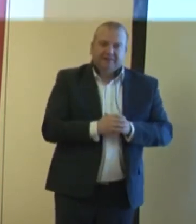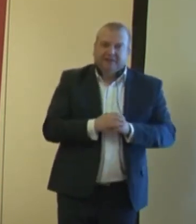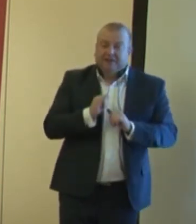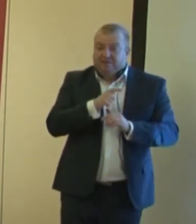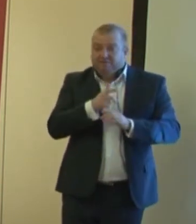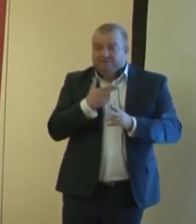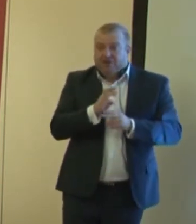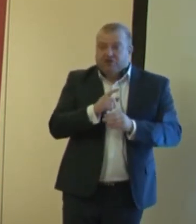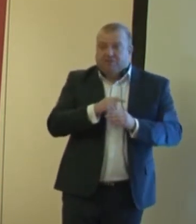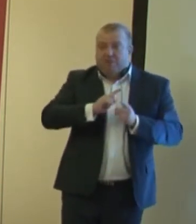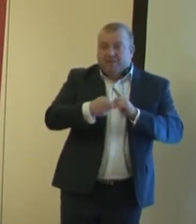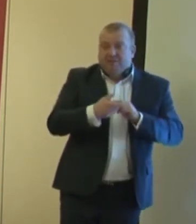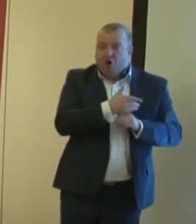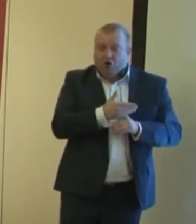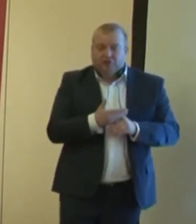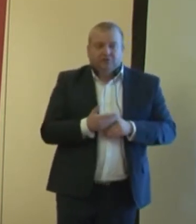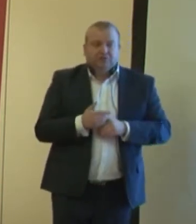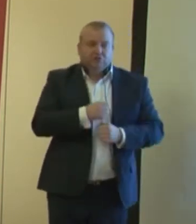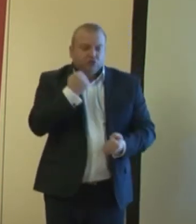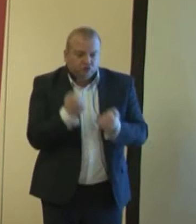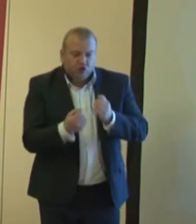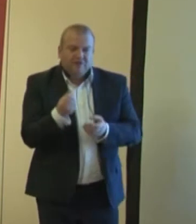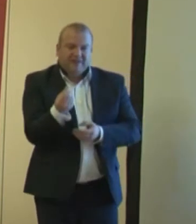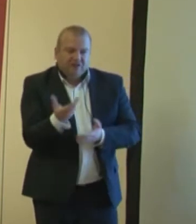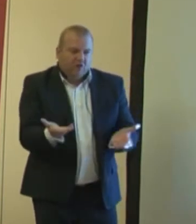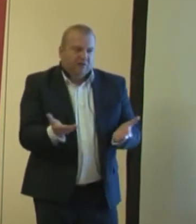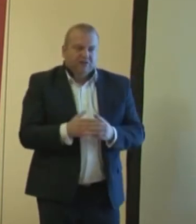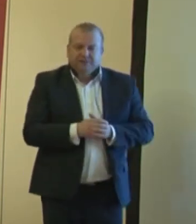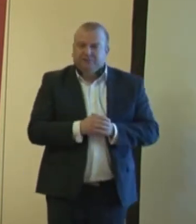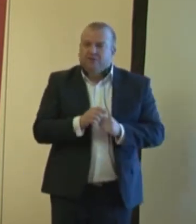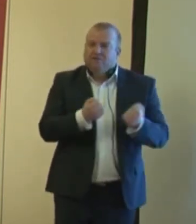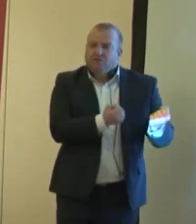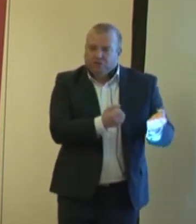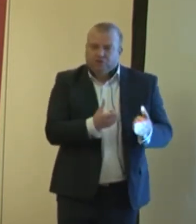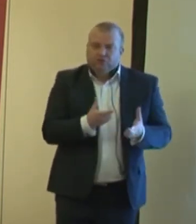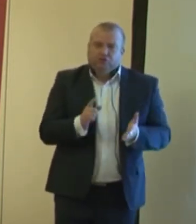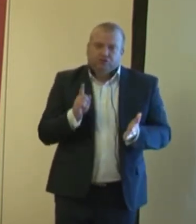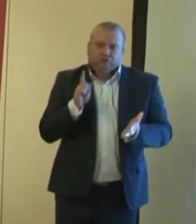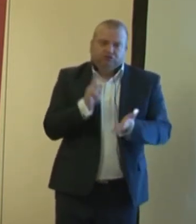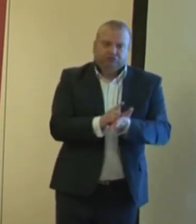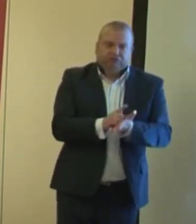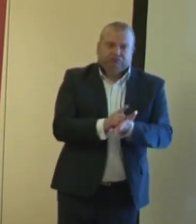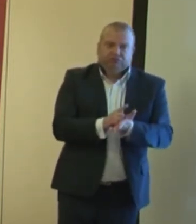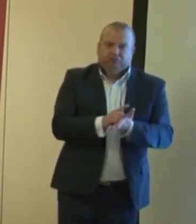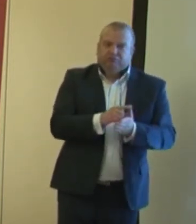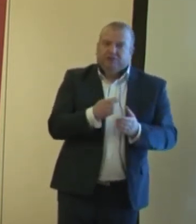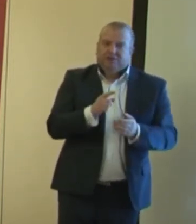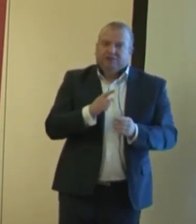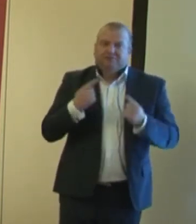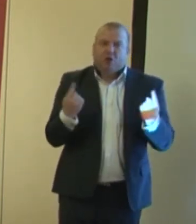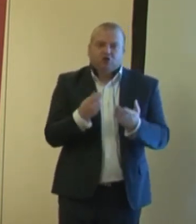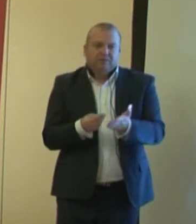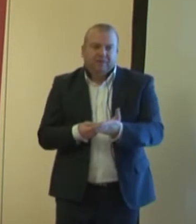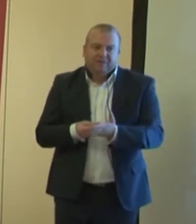wreszcie pomimo pewnych trudności finansowych utrzymaliśmy sposób finansowania